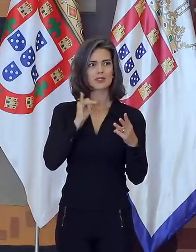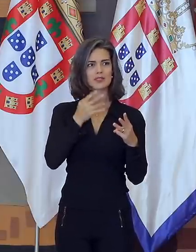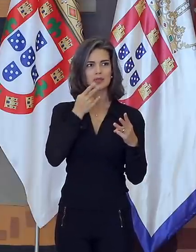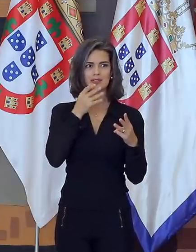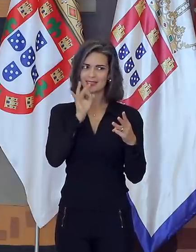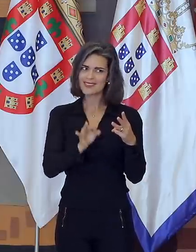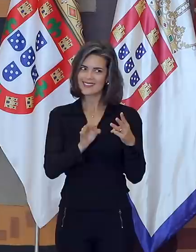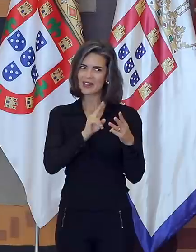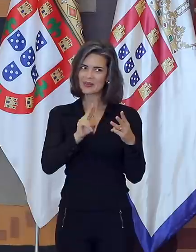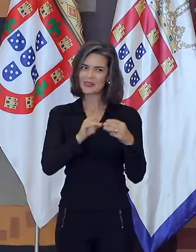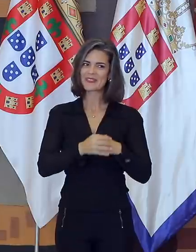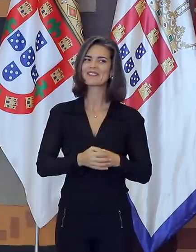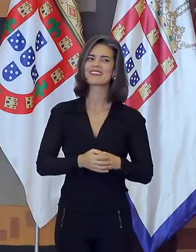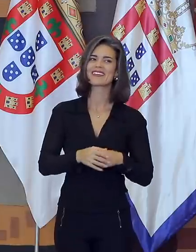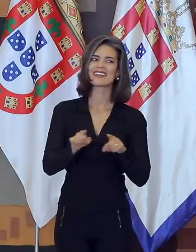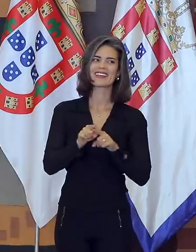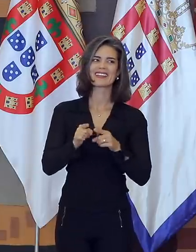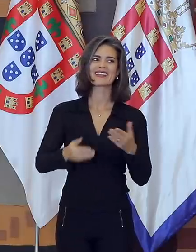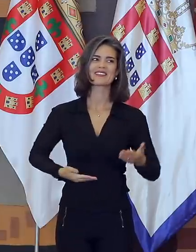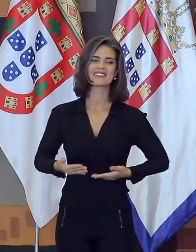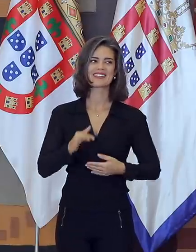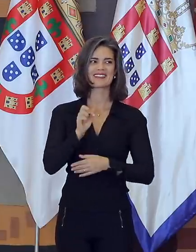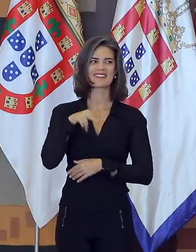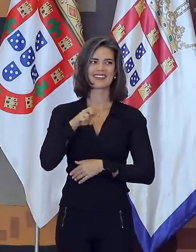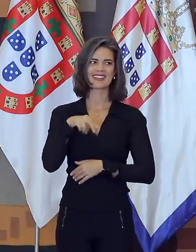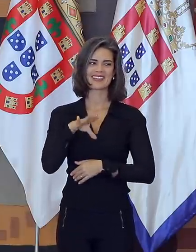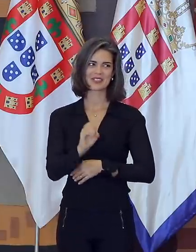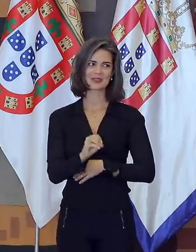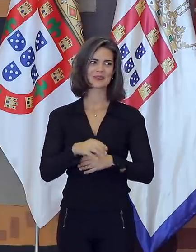dirão. E também do servidor Fernando Sérgio Rodrigues.